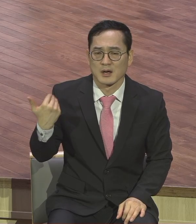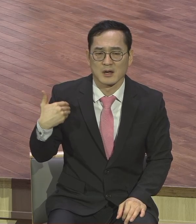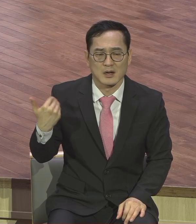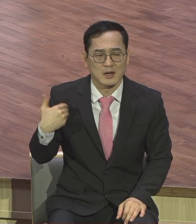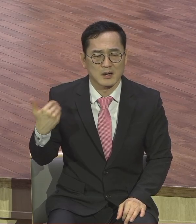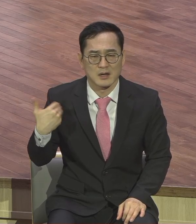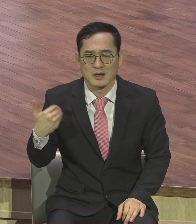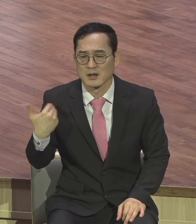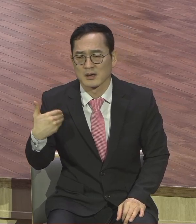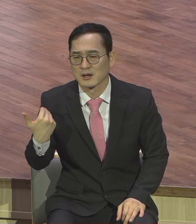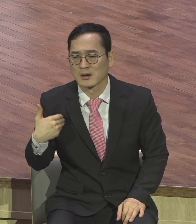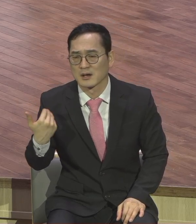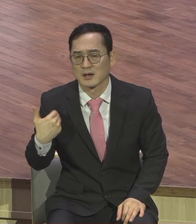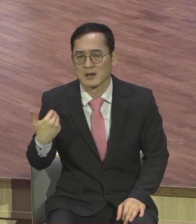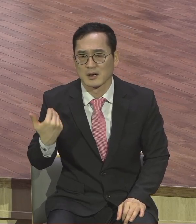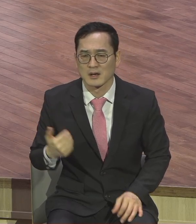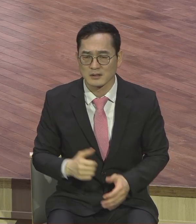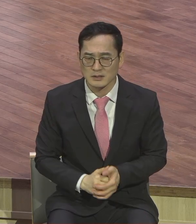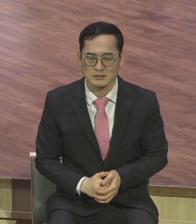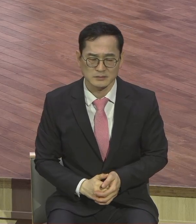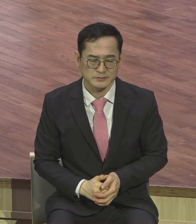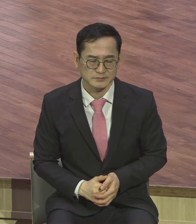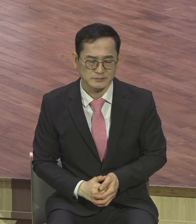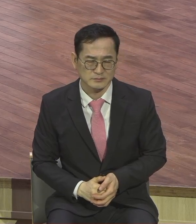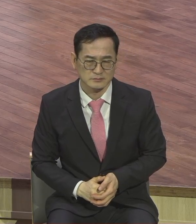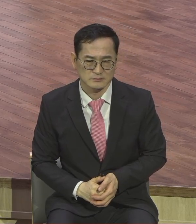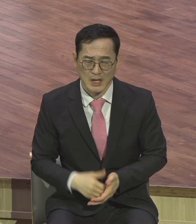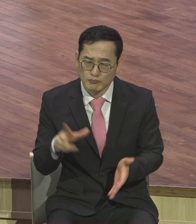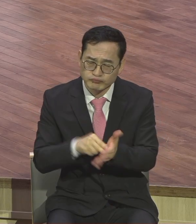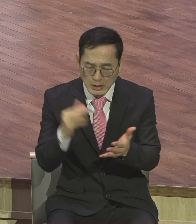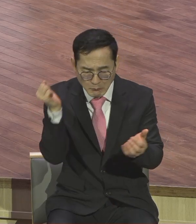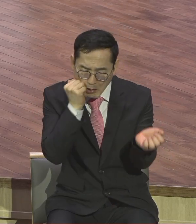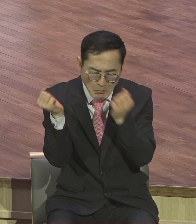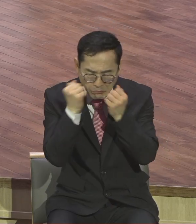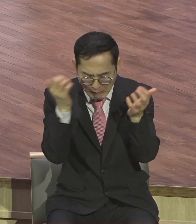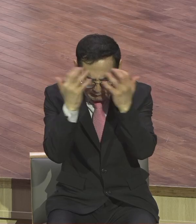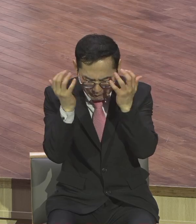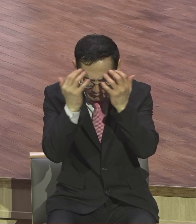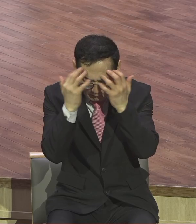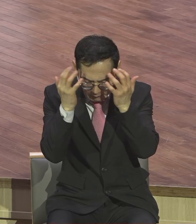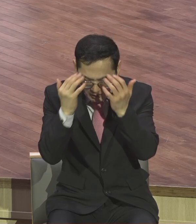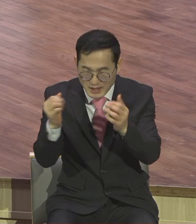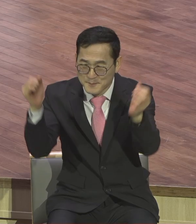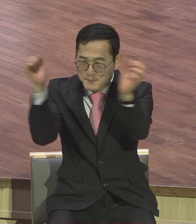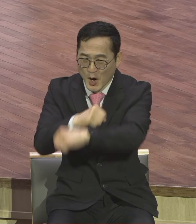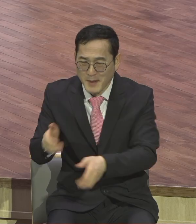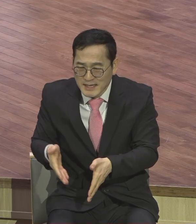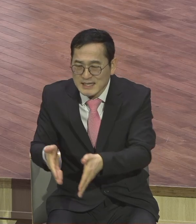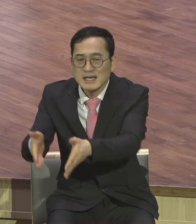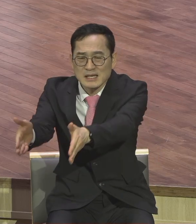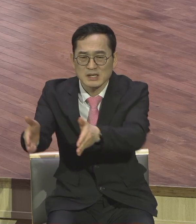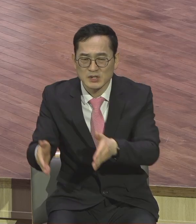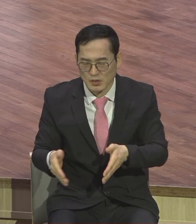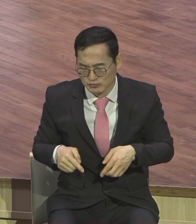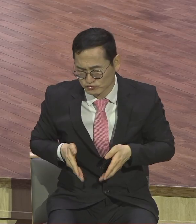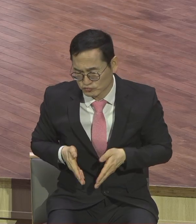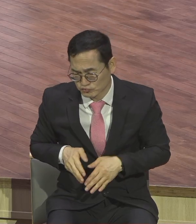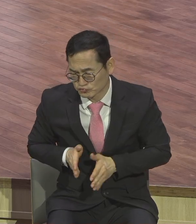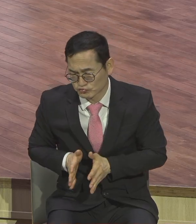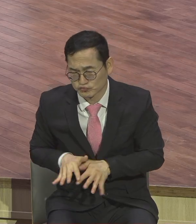그러면서 아웅당하면서 온갖 문제 속에서 뭐요 멸망길로 가고 있습니다 정치인들 경제인들